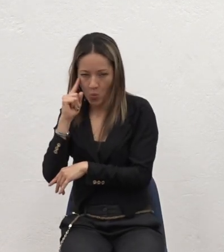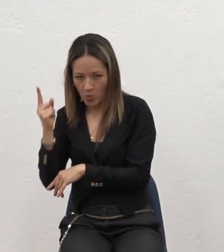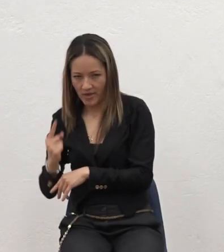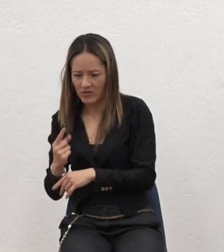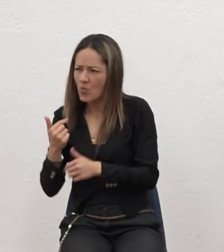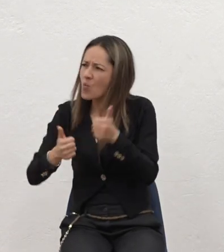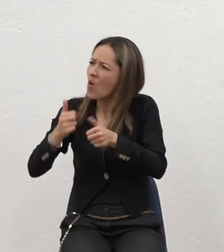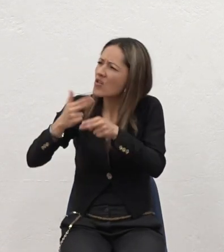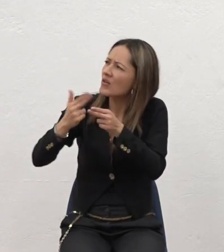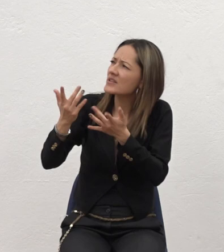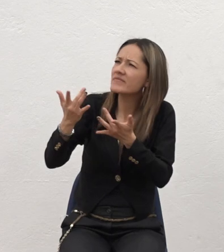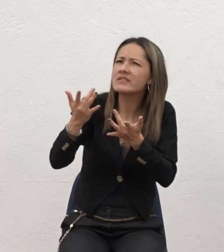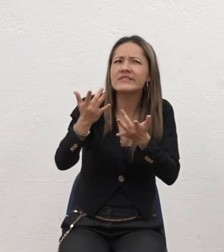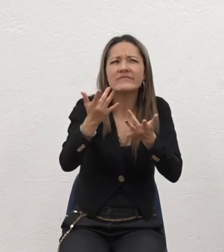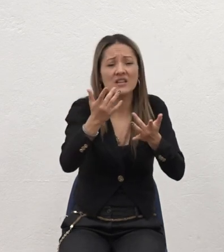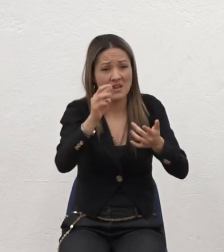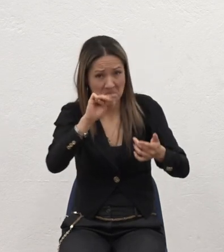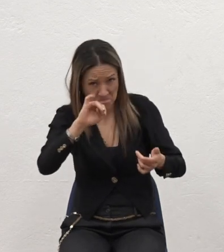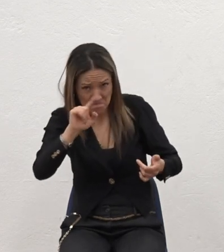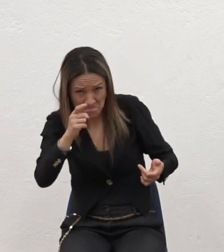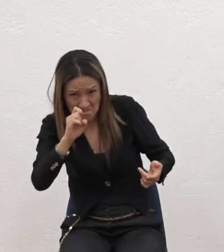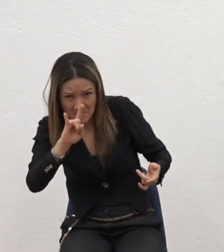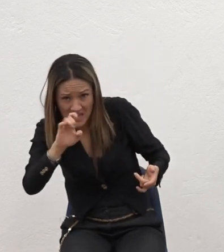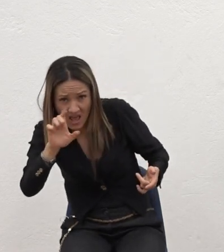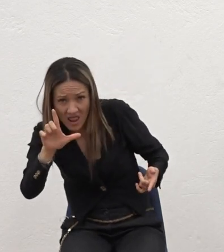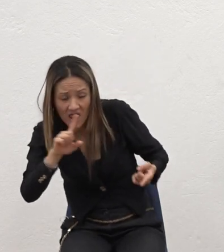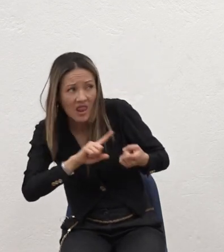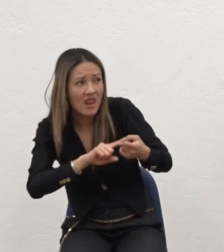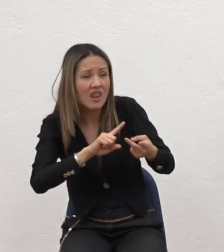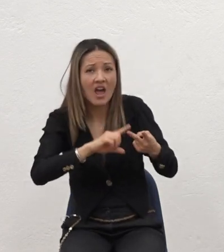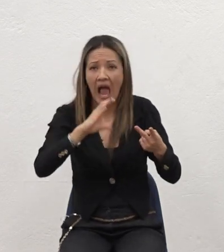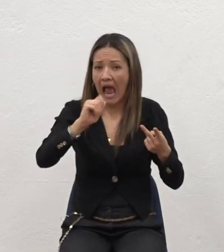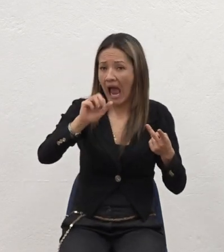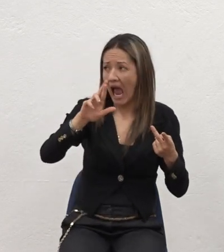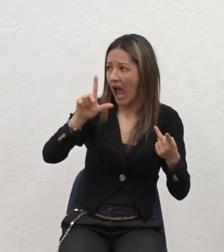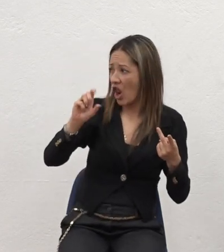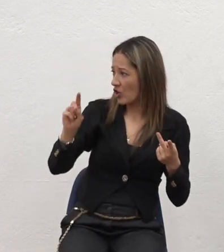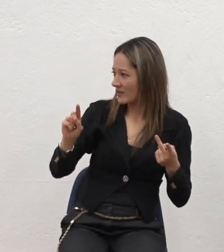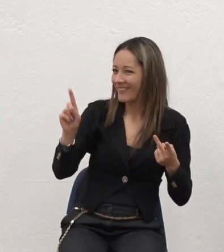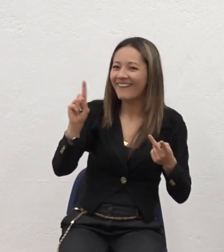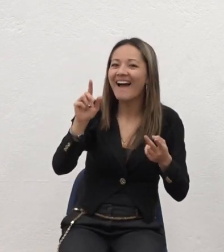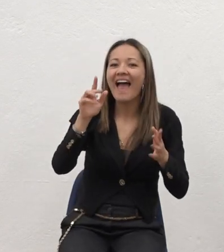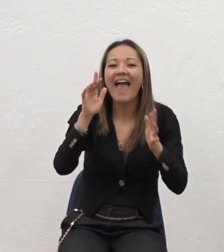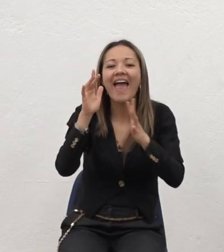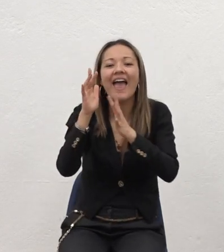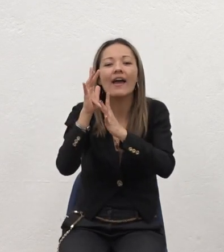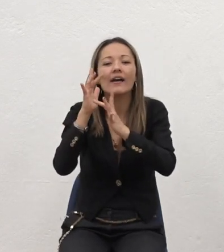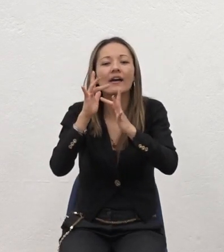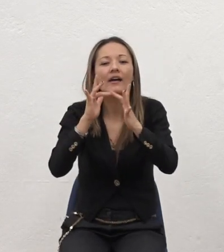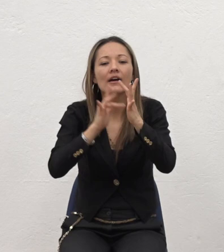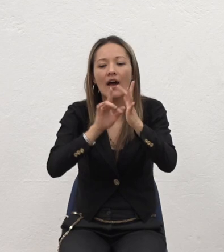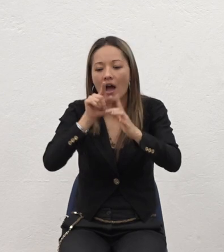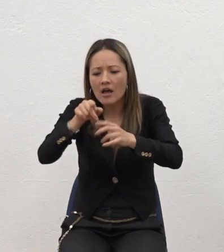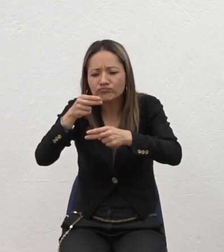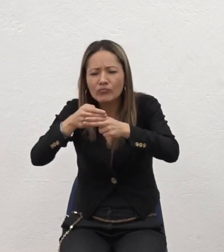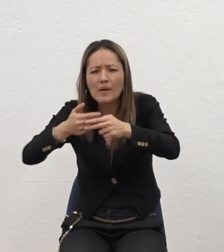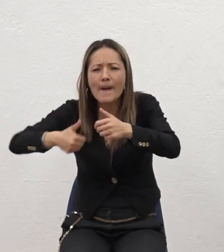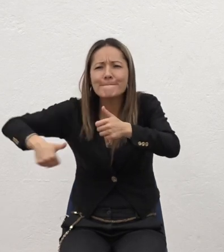El de Miguel En el nombre De Jesús Ese es el nombre Que es sobre todo Nombre Y vamos a finalizar Con